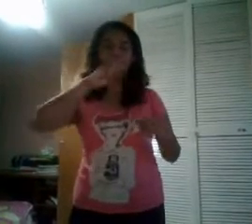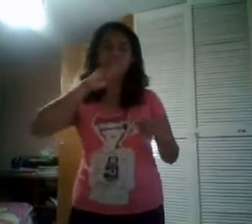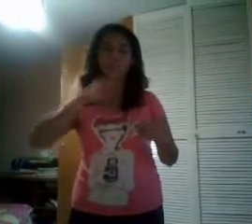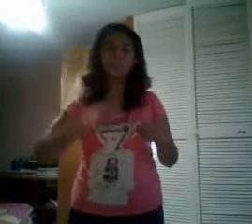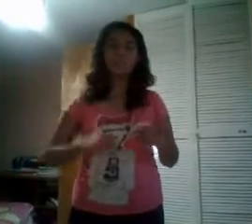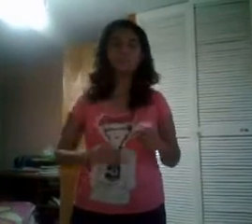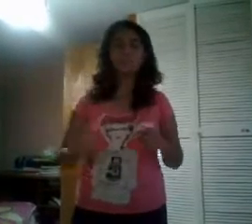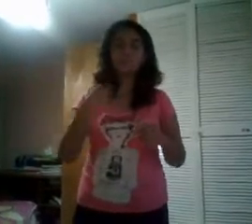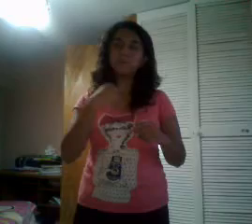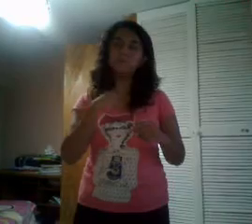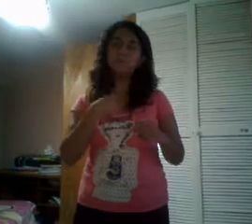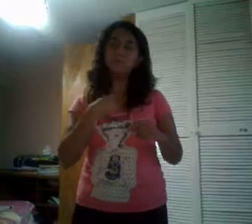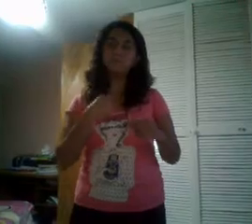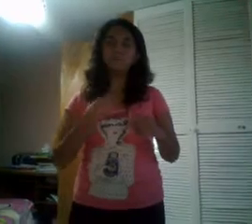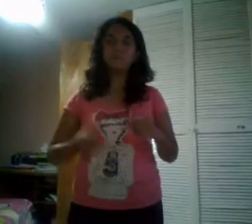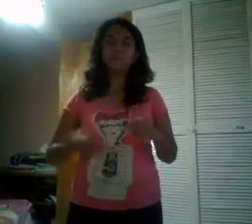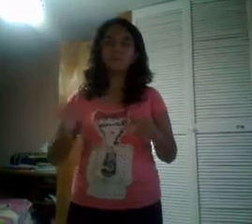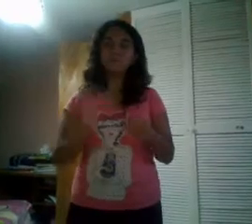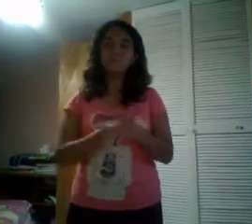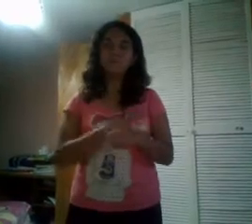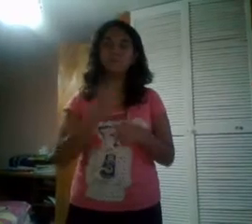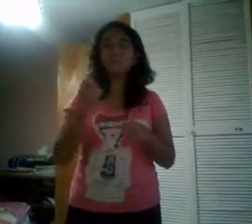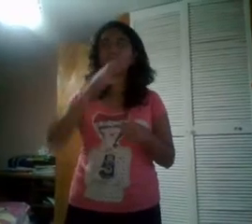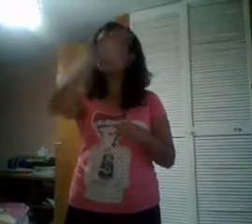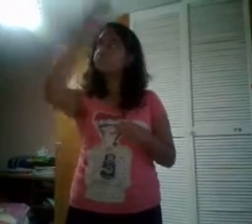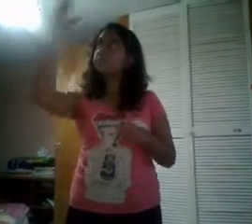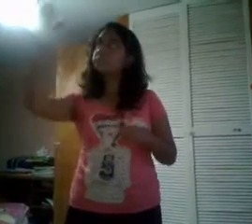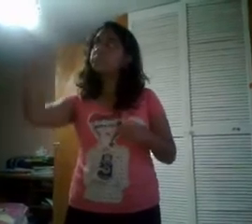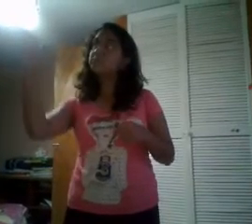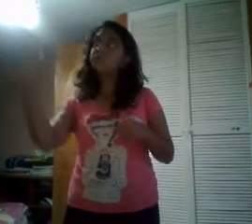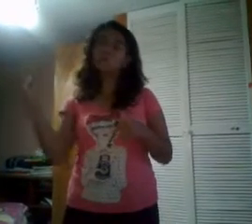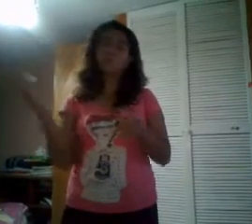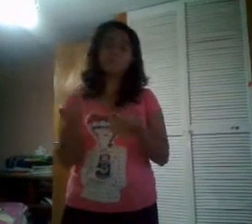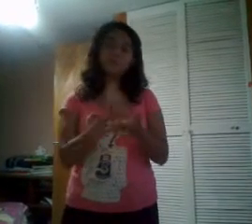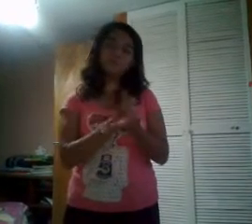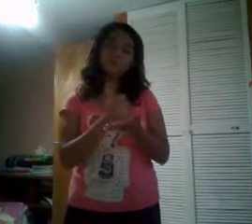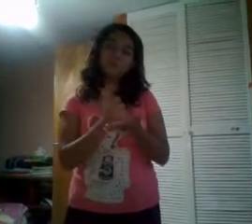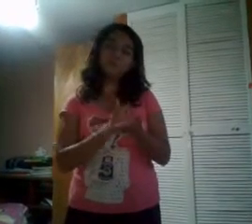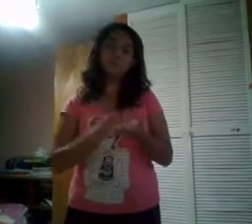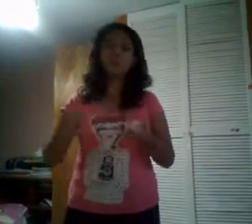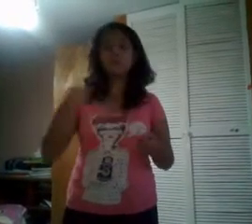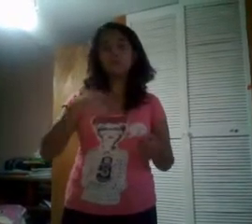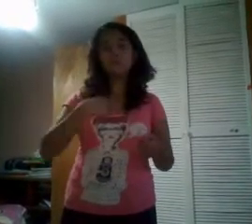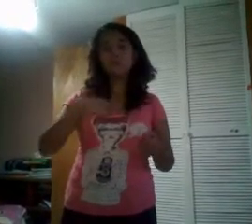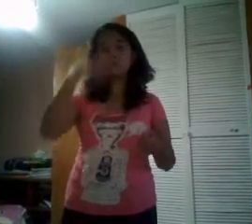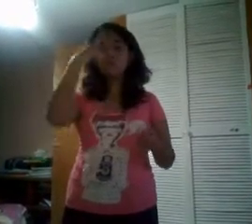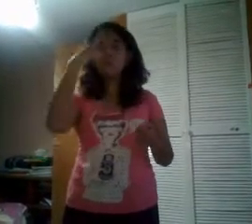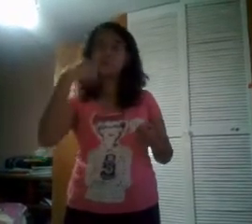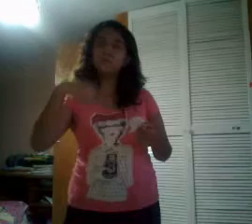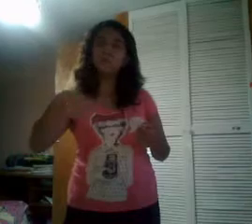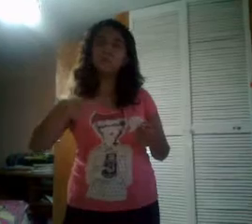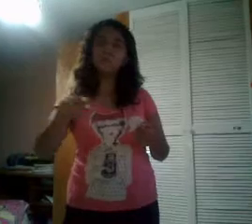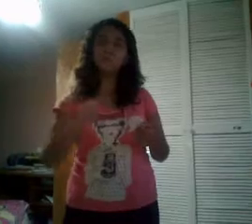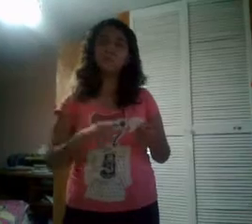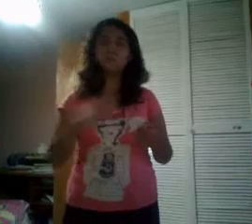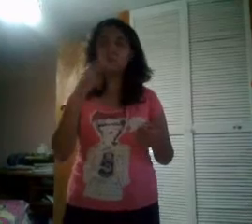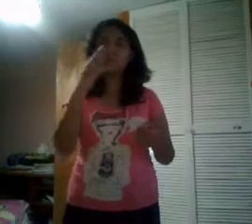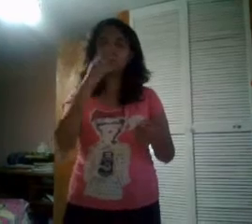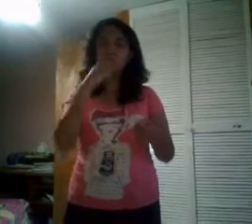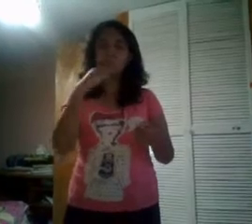canto porque sea cielo azul, y ya para que no se ensucie el mar.